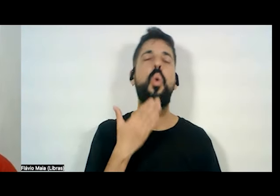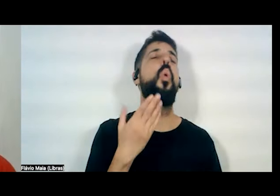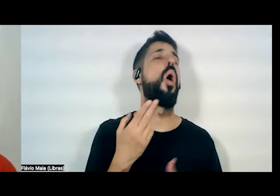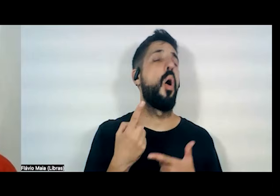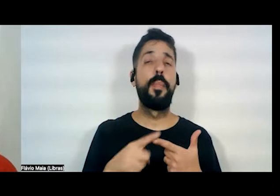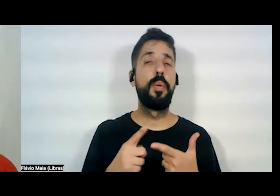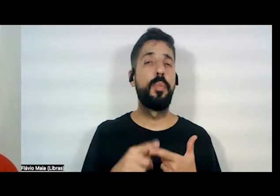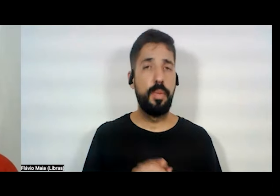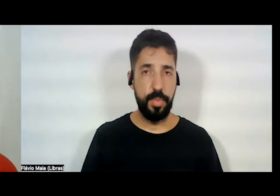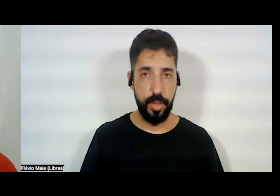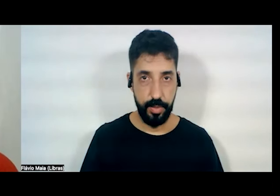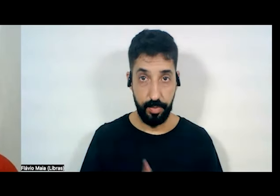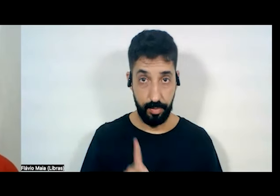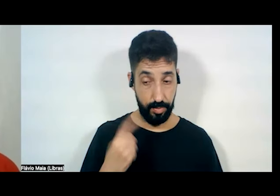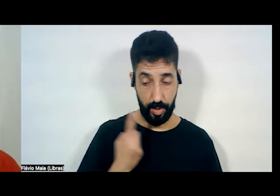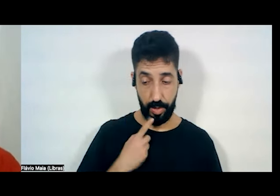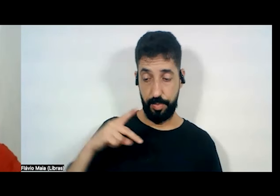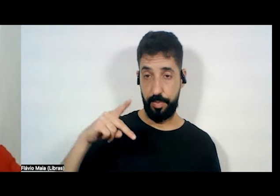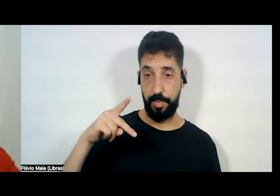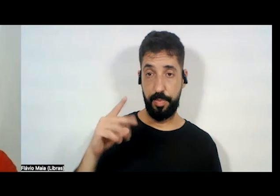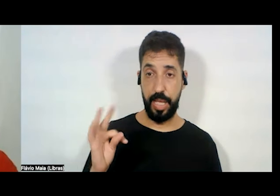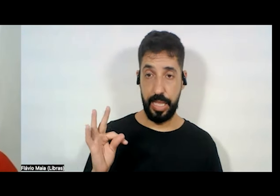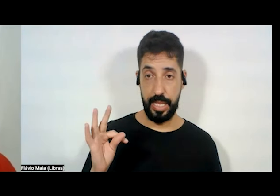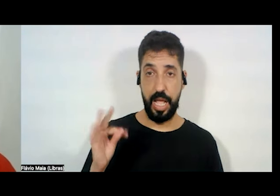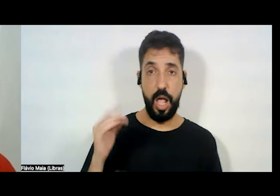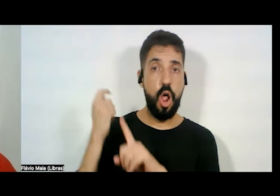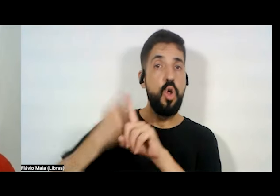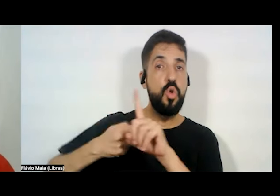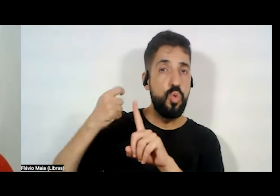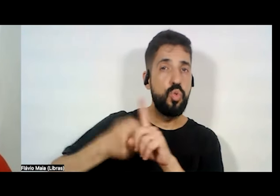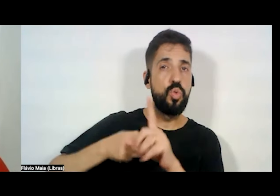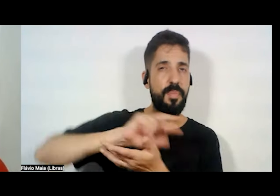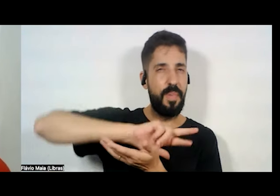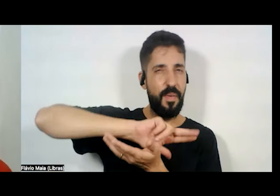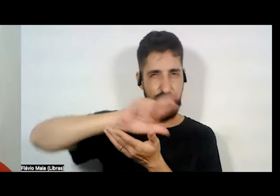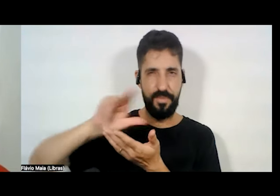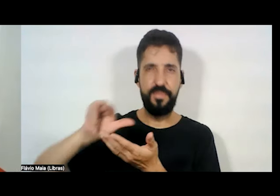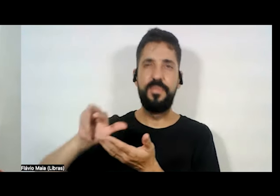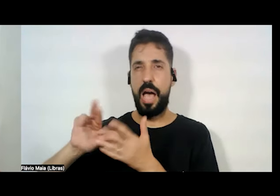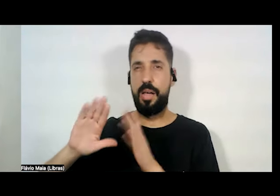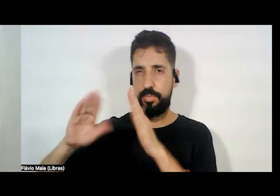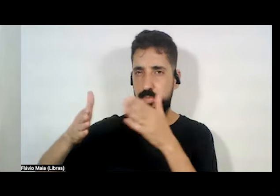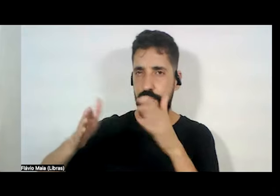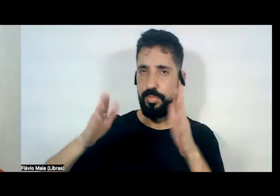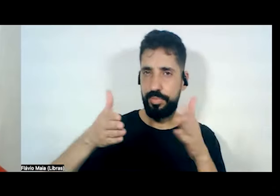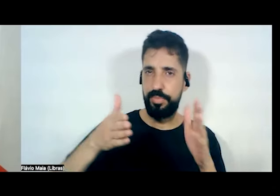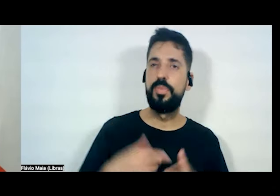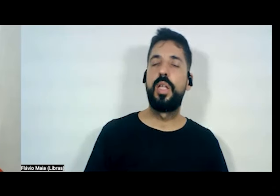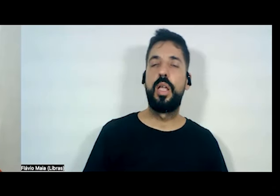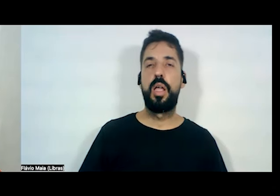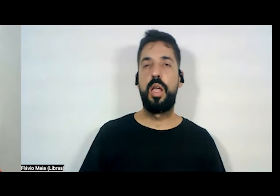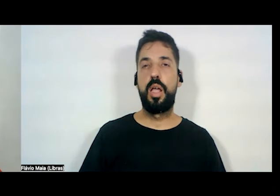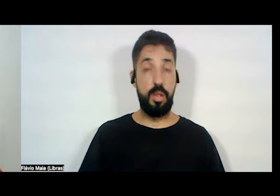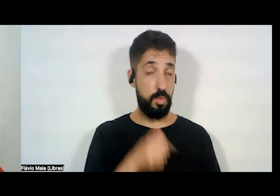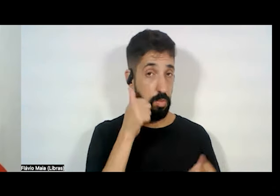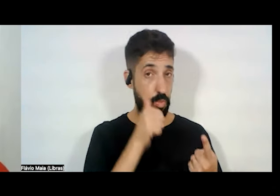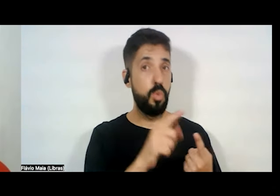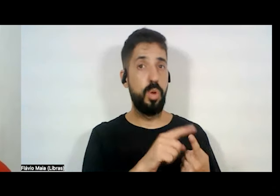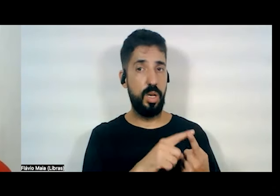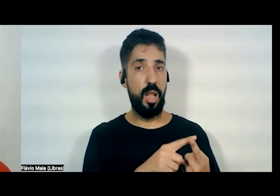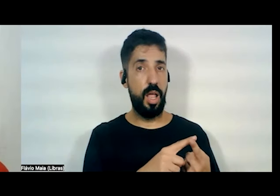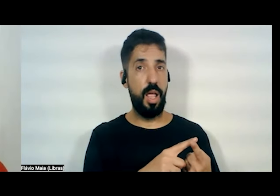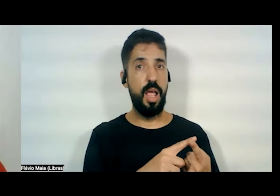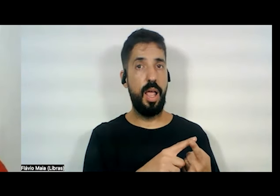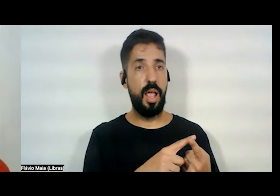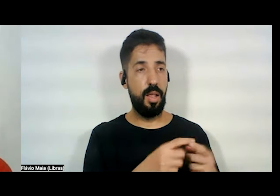Nós do PT lutamos por uma série de coisas. Lutamos para as mulheres serem puxadas para